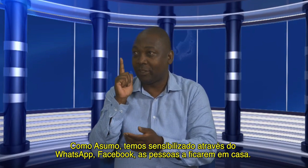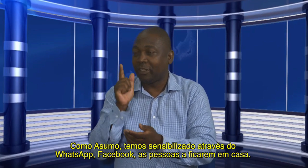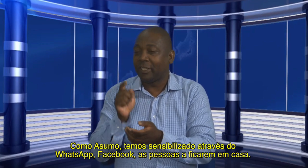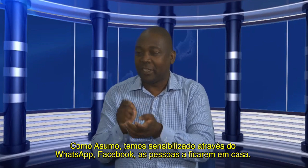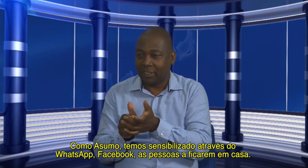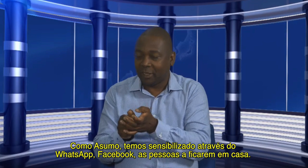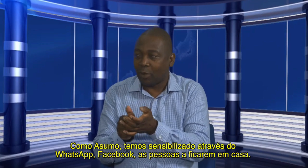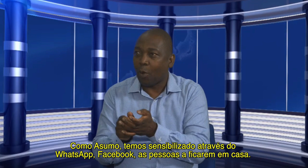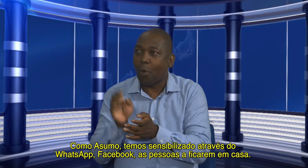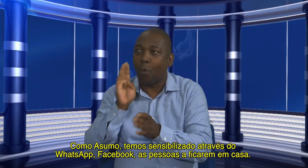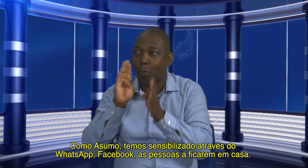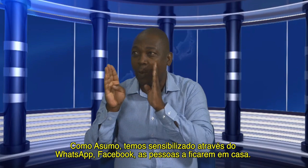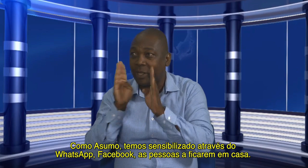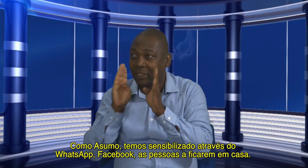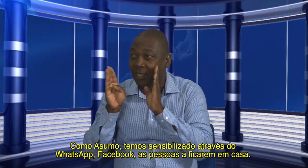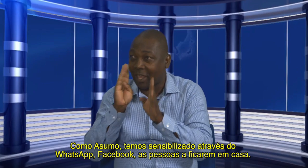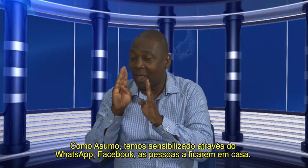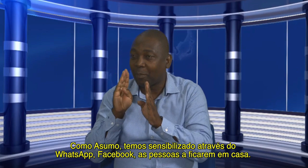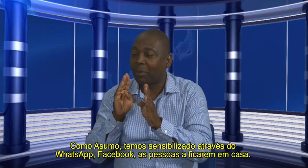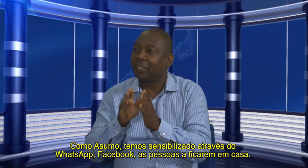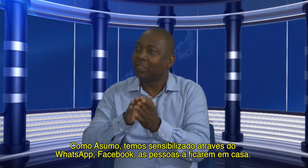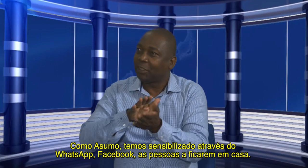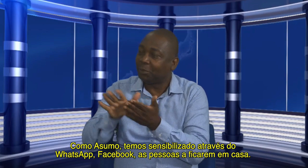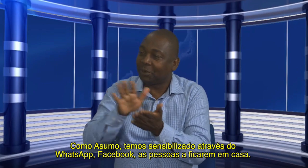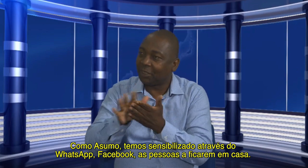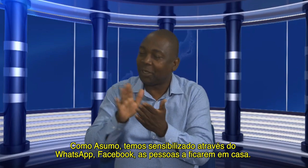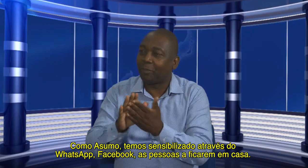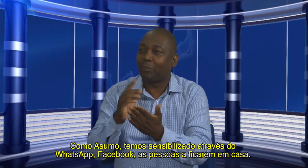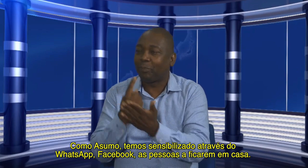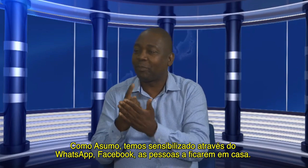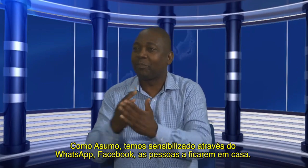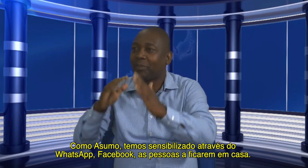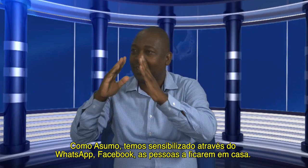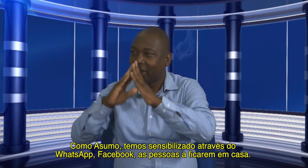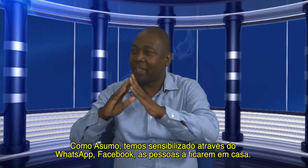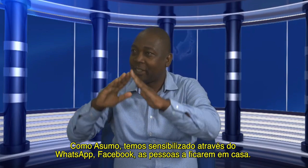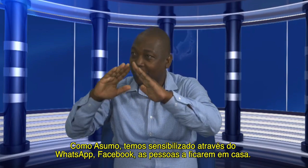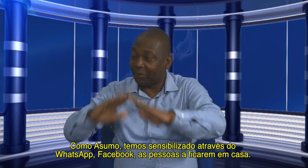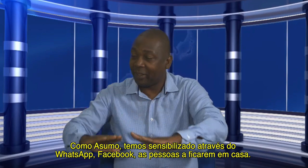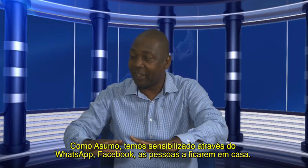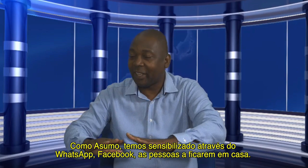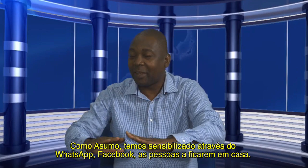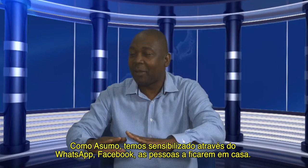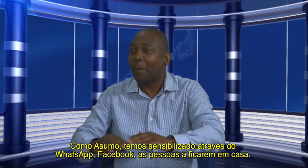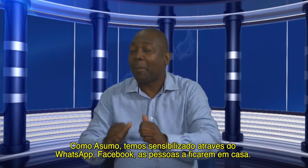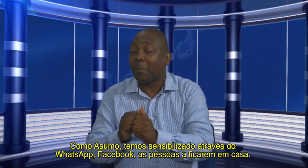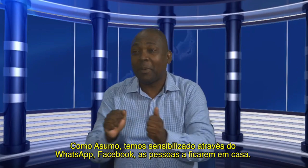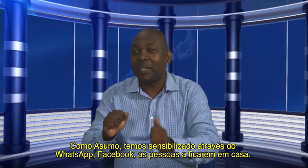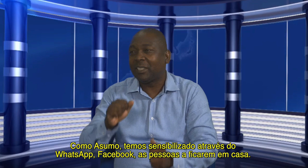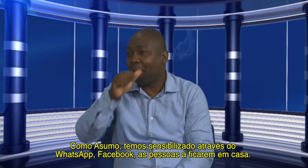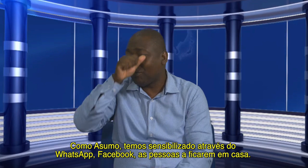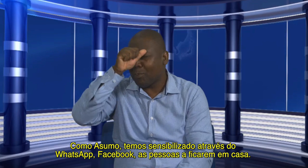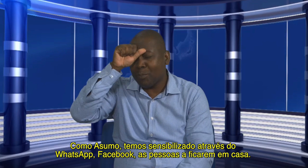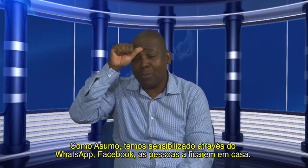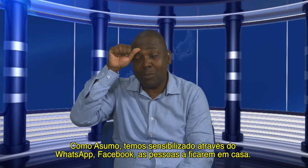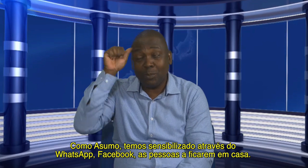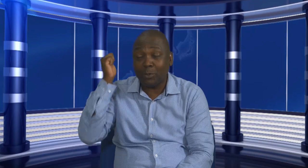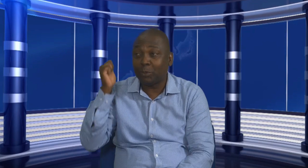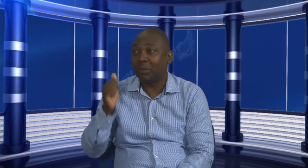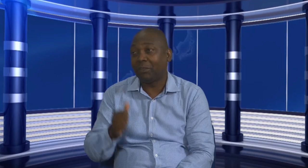usamos o telefone através dos WhatsApp, nós sensibilizamos as pessoas para ficarem em casa, mas em algum